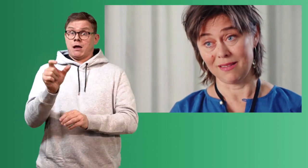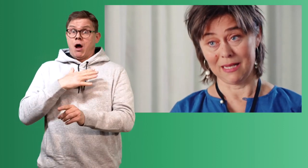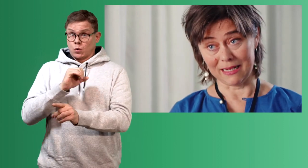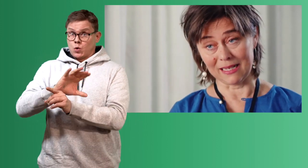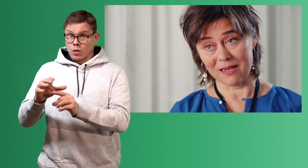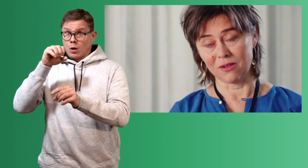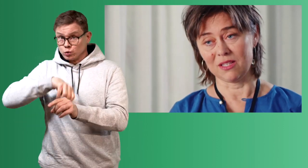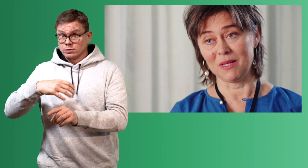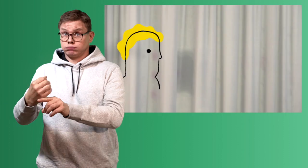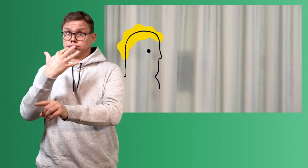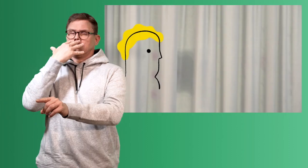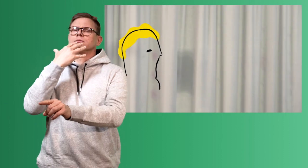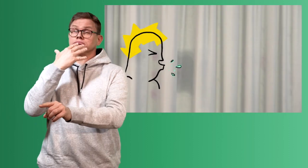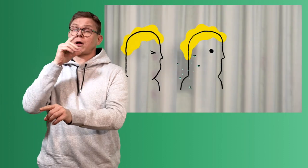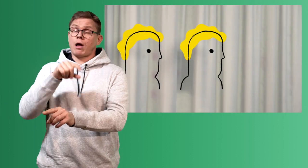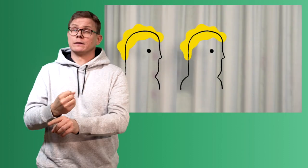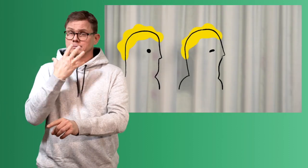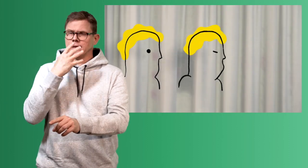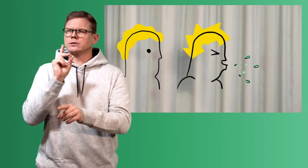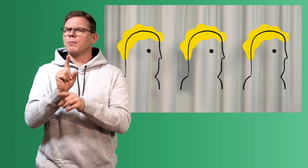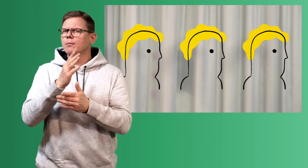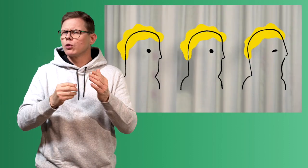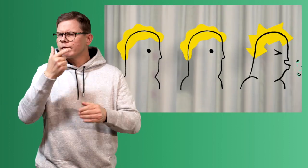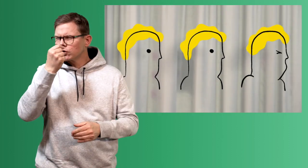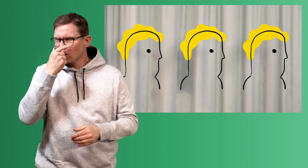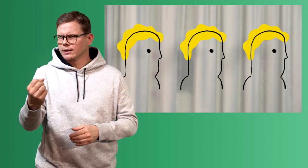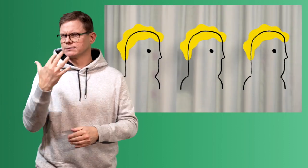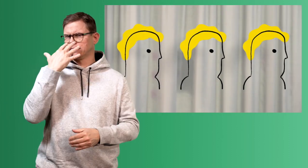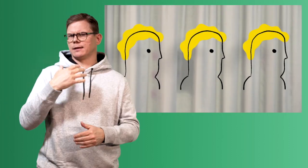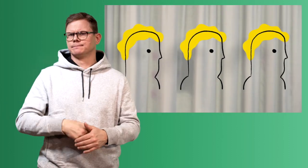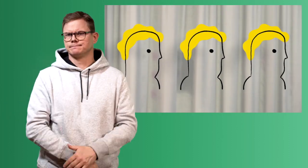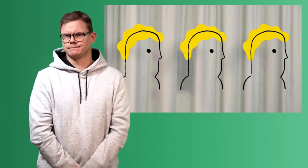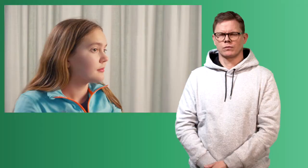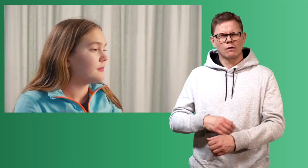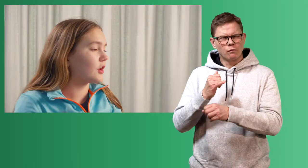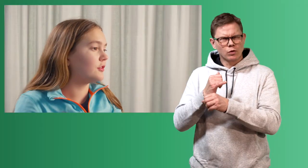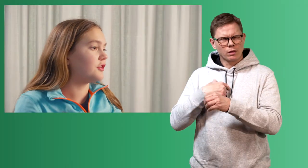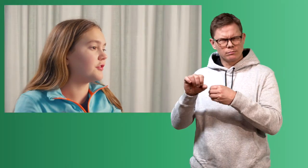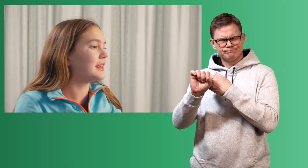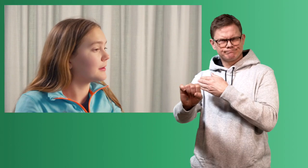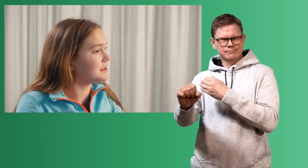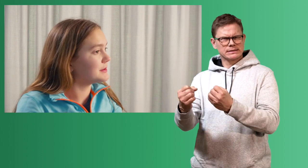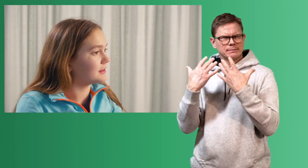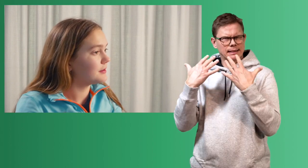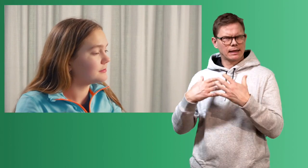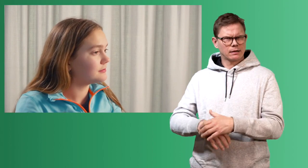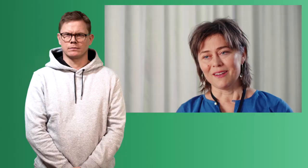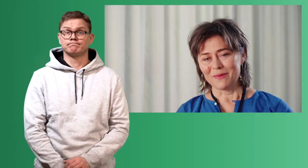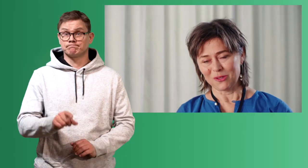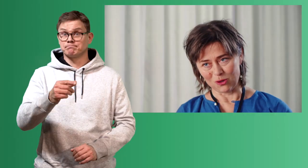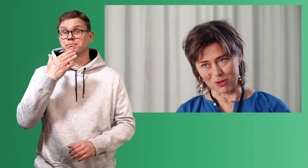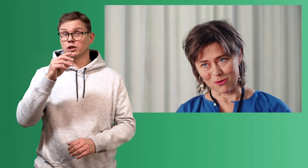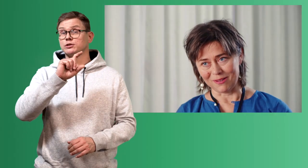hjemme. Men det er riktig at det smitter via hosting eller nysing, akkurat som ved vanlig forkjølelse. Hva kan det gjøre for å ikke bli smittet da?